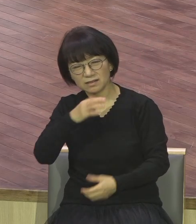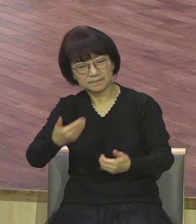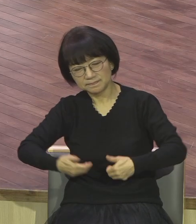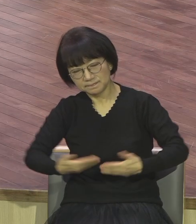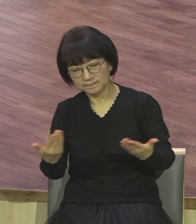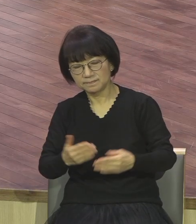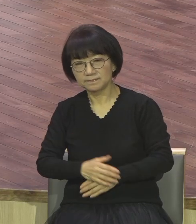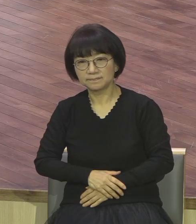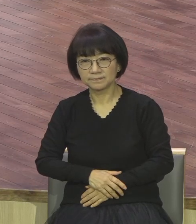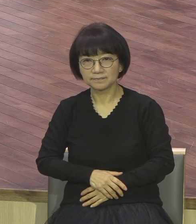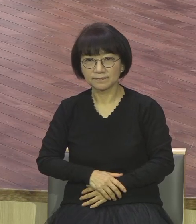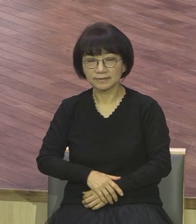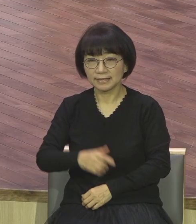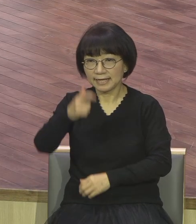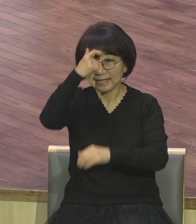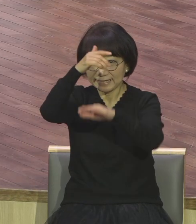예배의 시간에 답 찾으시기 바랍니다